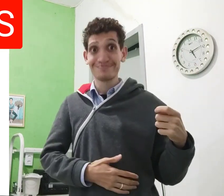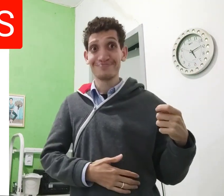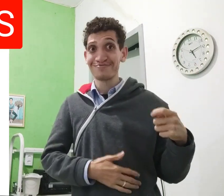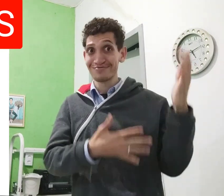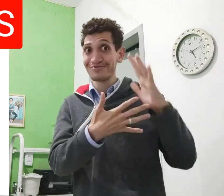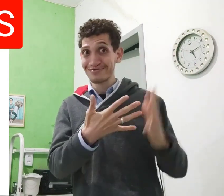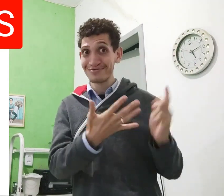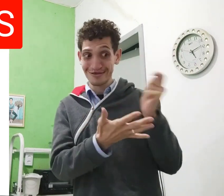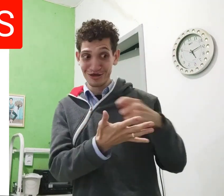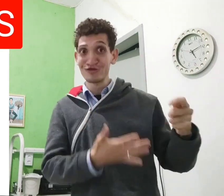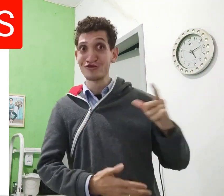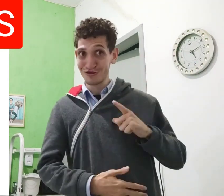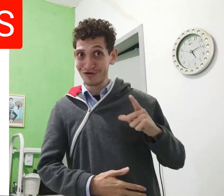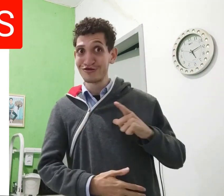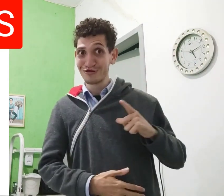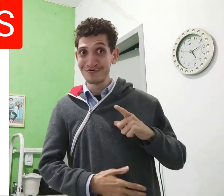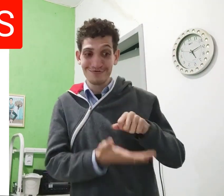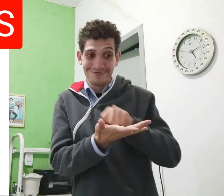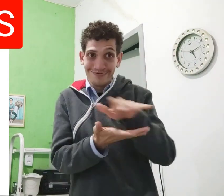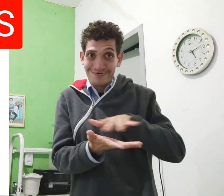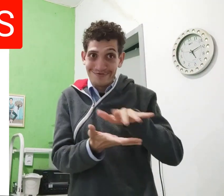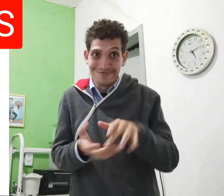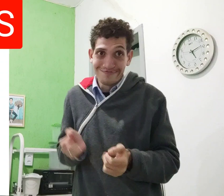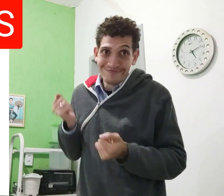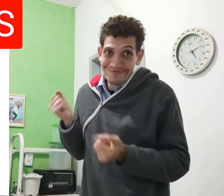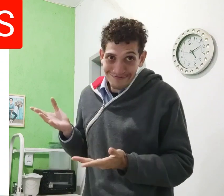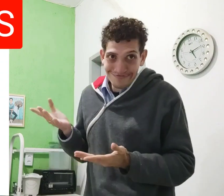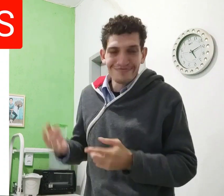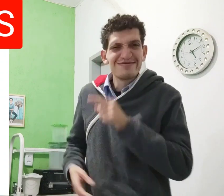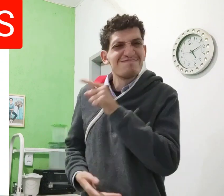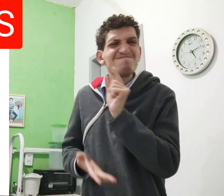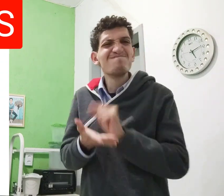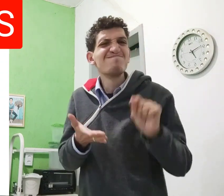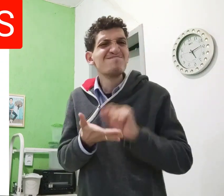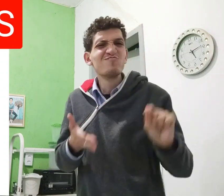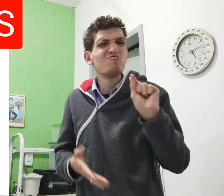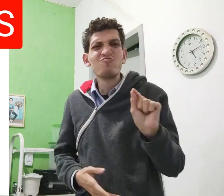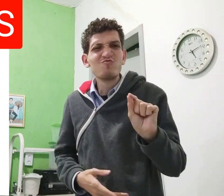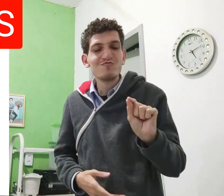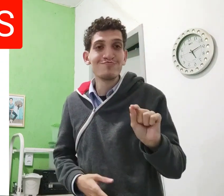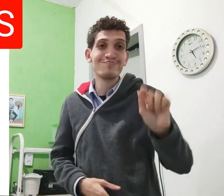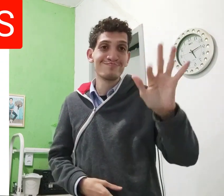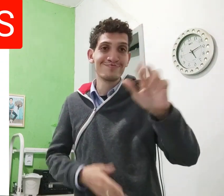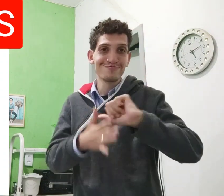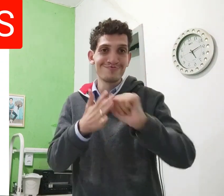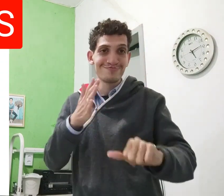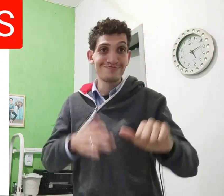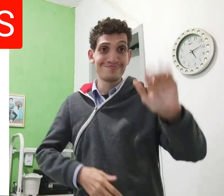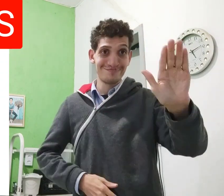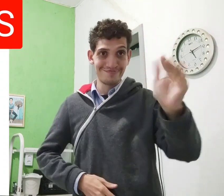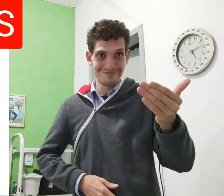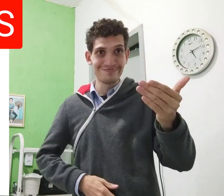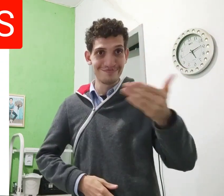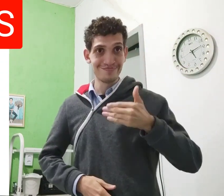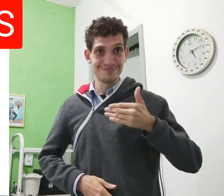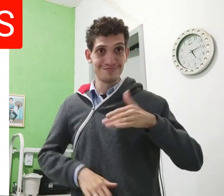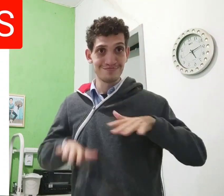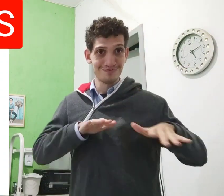Ei, Libras, um sinal escrito! Libras, um sinal escrito? Sim, Libras, escrita, tem! Escrita aí, os